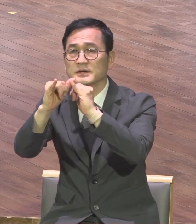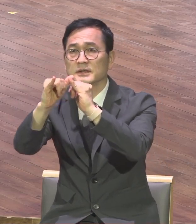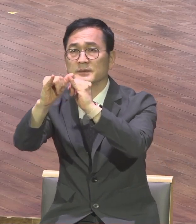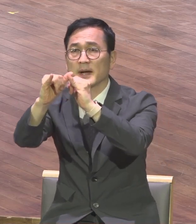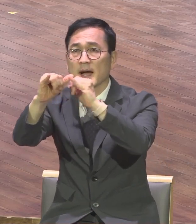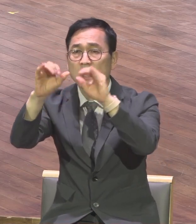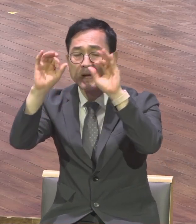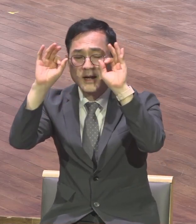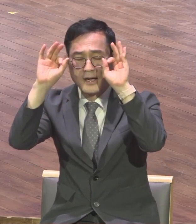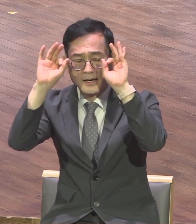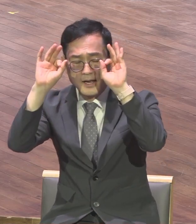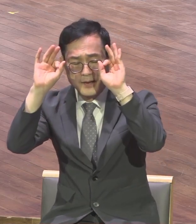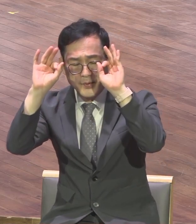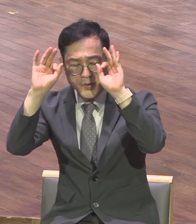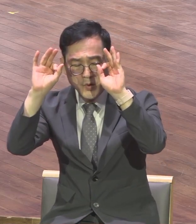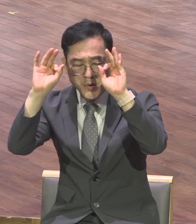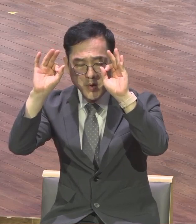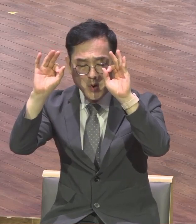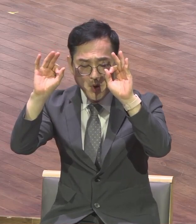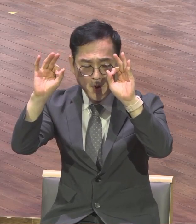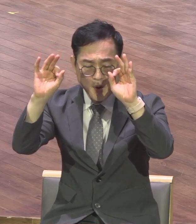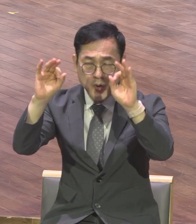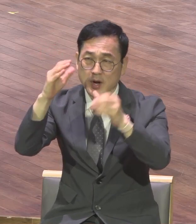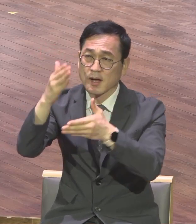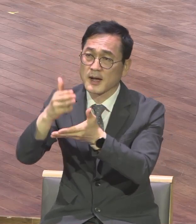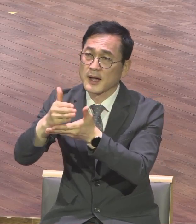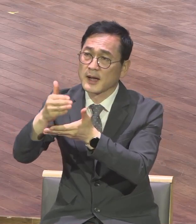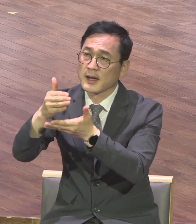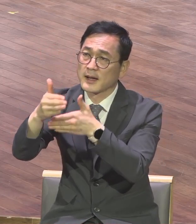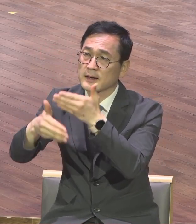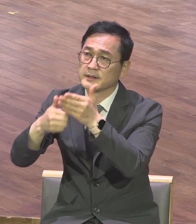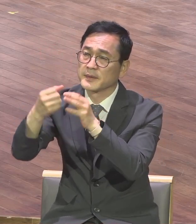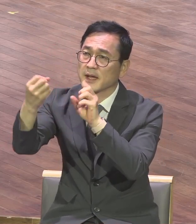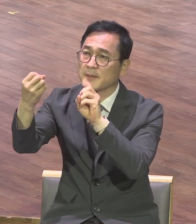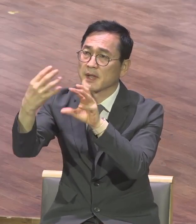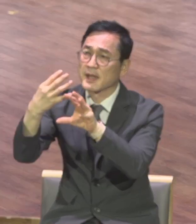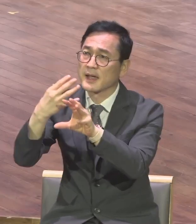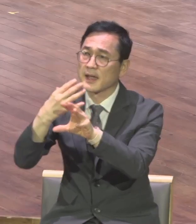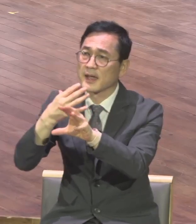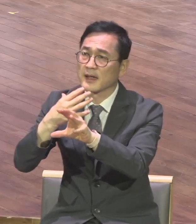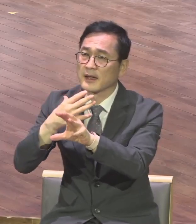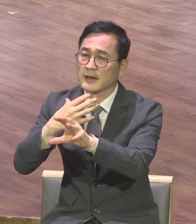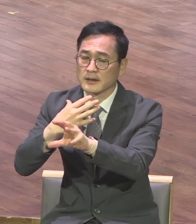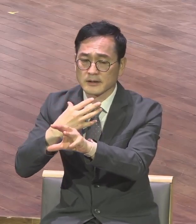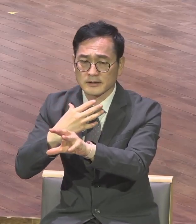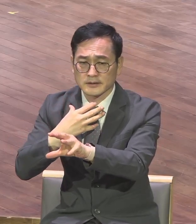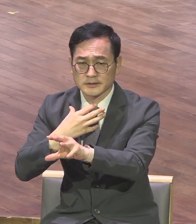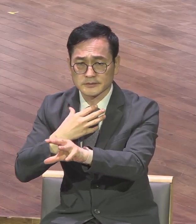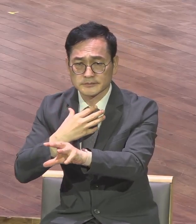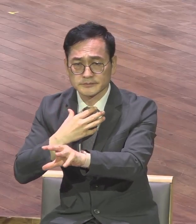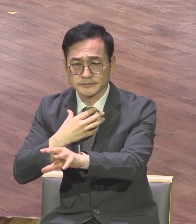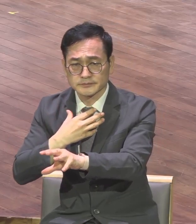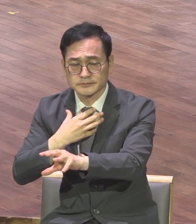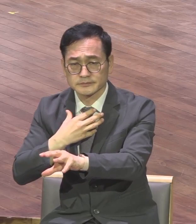바라보고 능력에 머물지